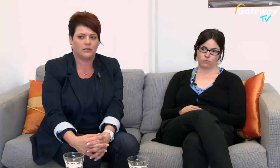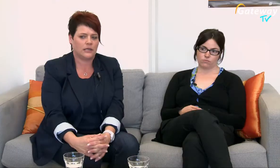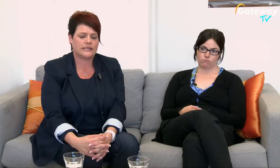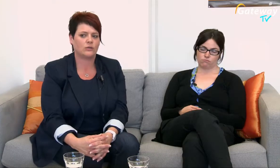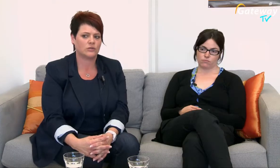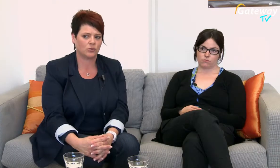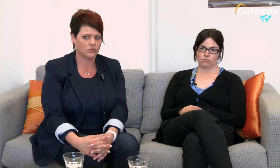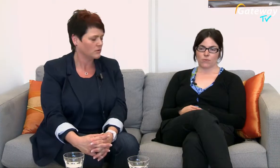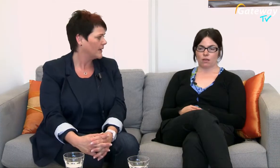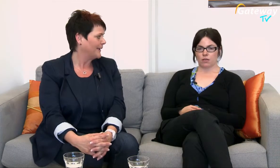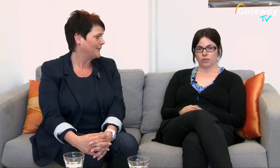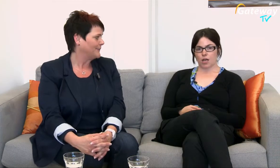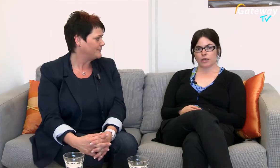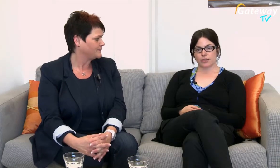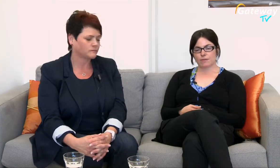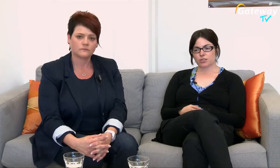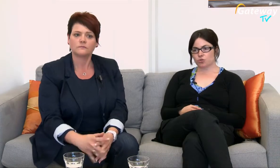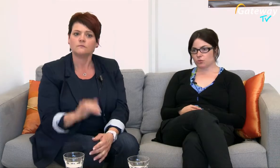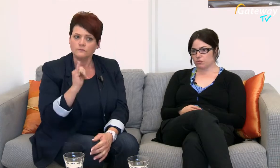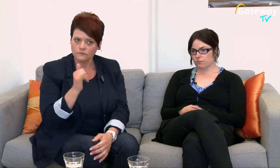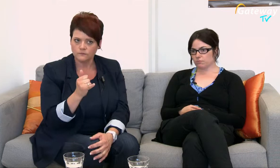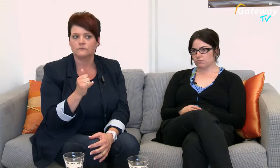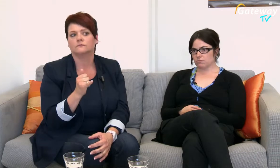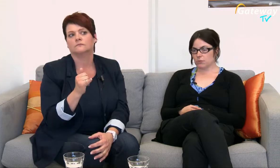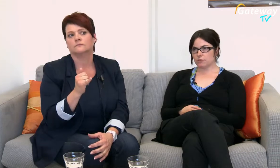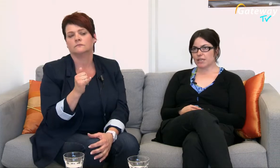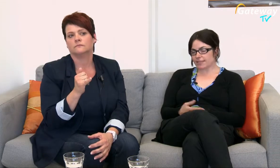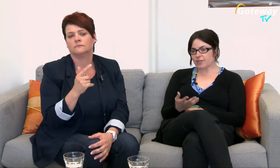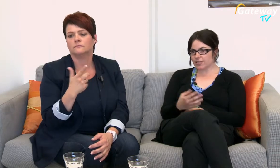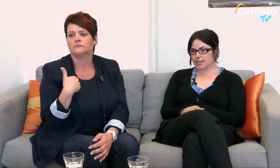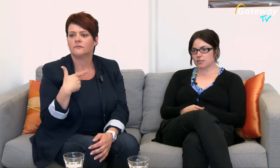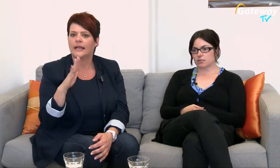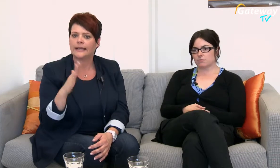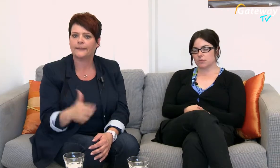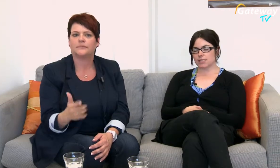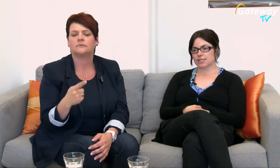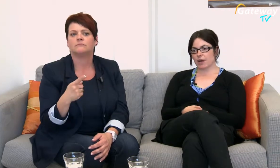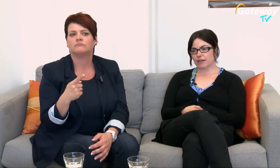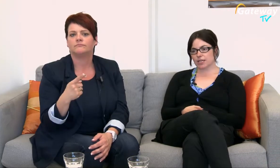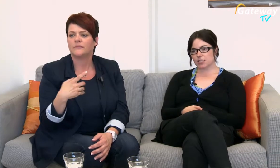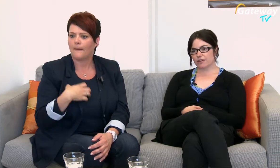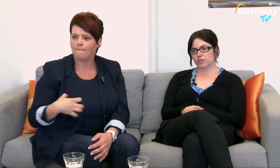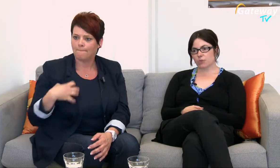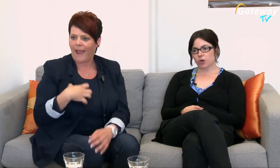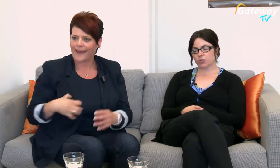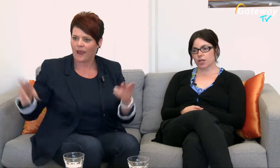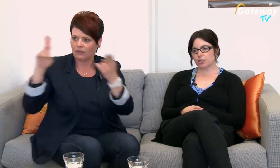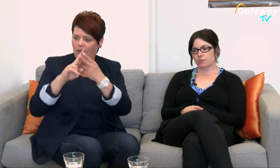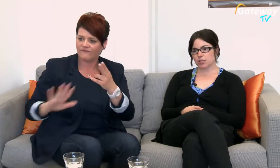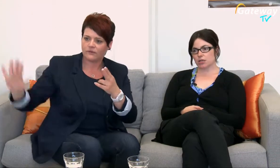Institutionen? Ja, ich arbeite schon, es gibt ja wie gesagt, dass das bayernweite Treffen der Beauftragten, da bin ich ja